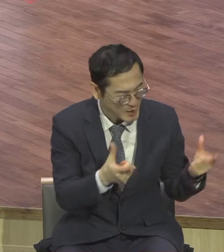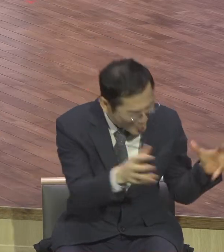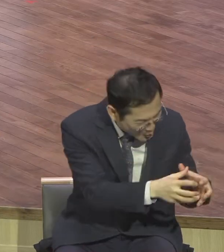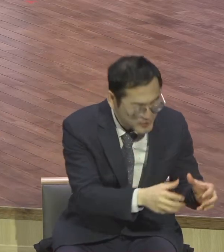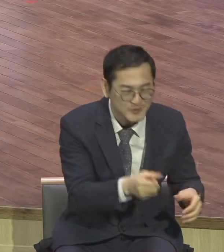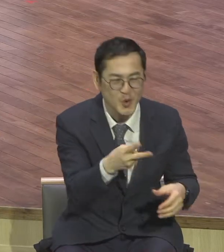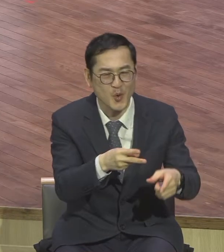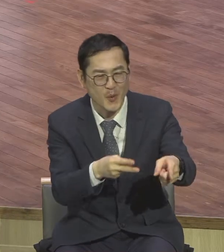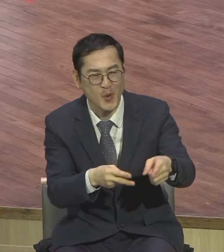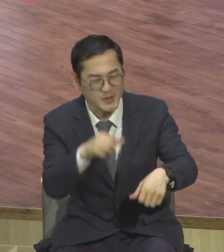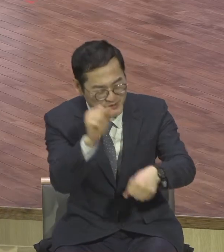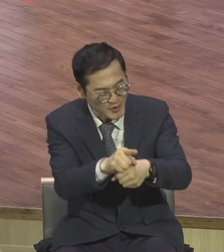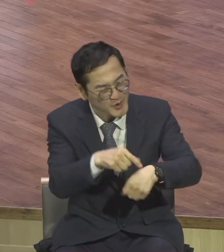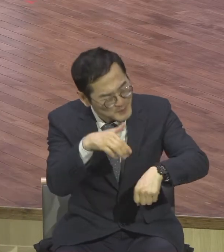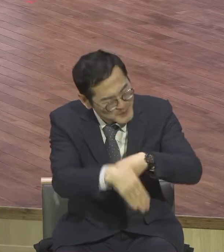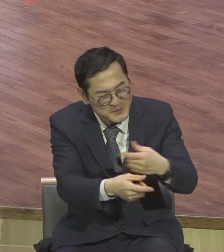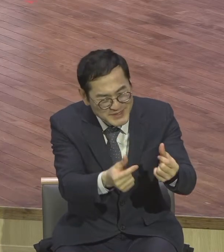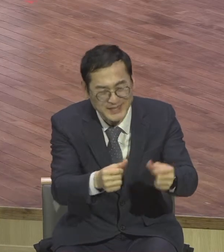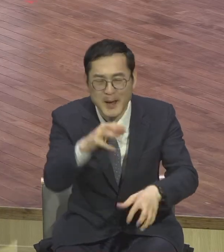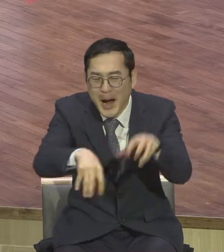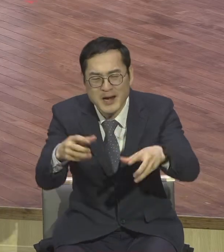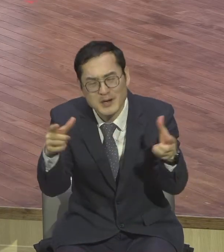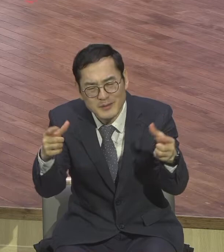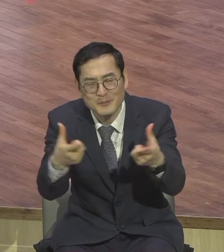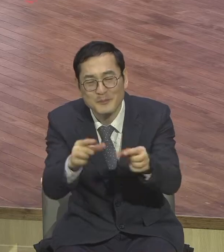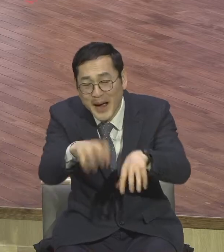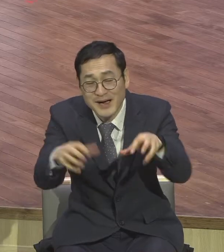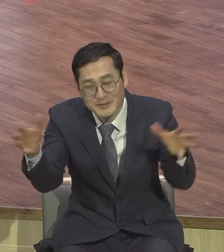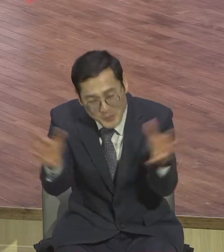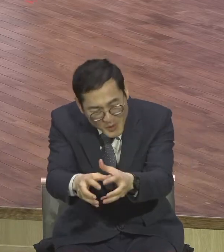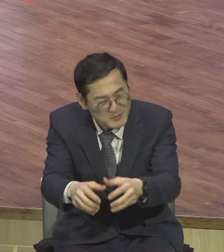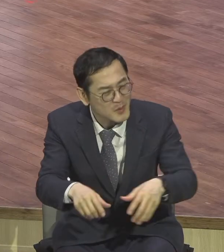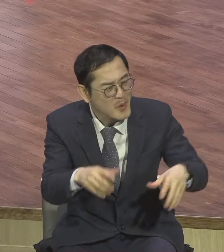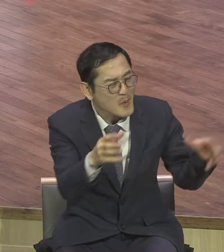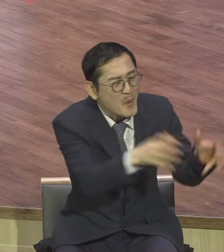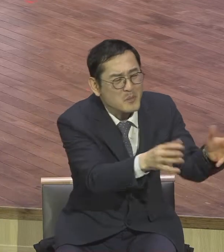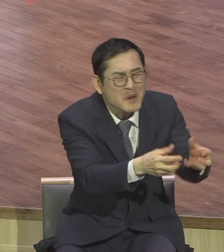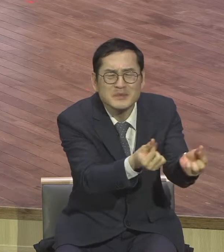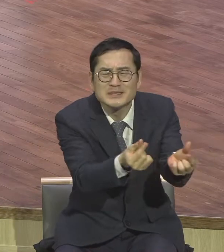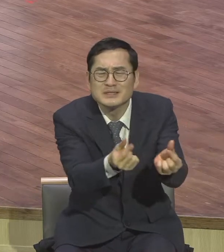동네에 사는 사람들 뭐 그 비슷한 그런 환경 모인다 교회는 아니